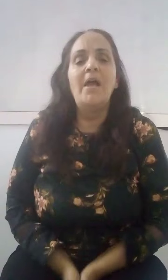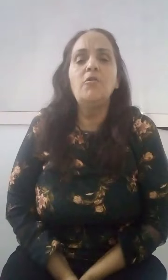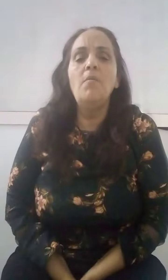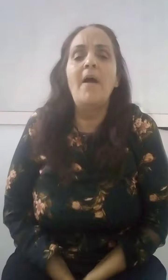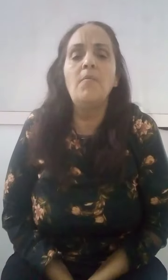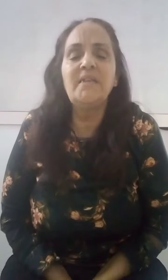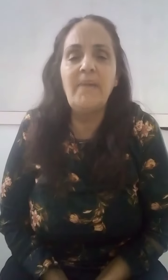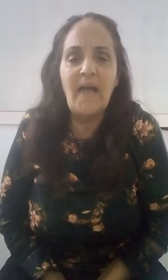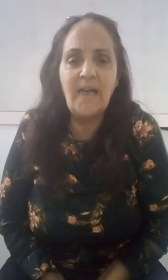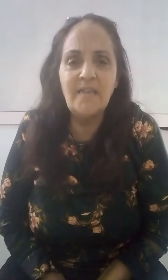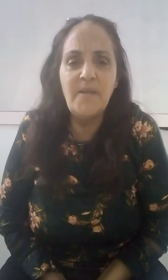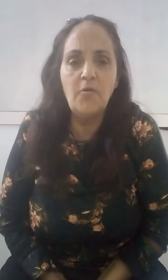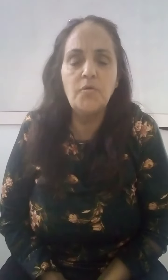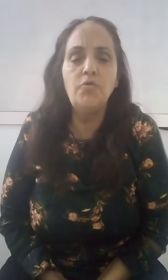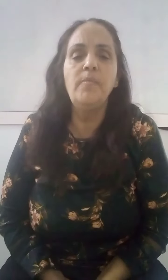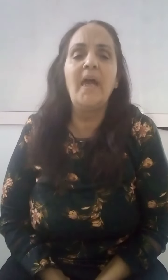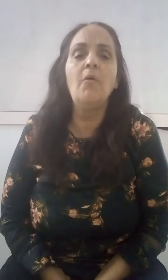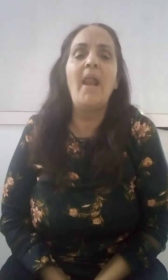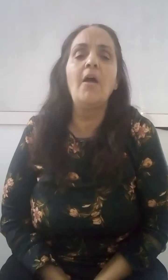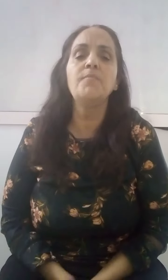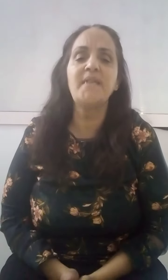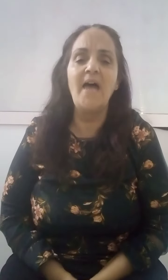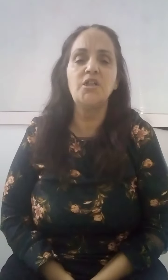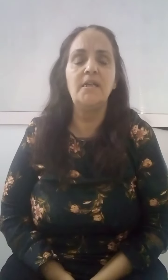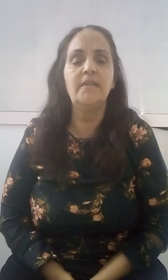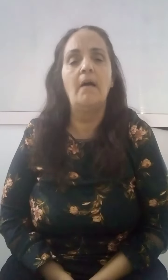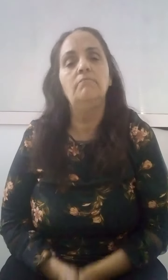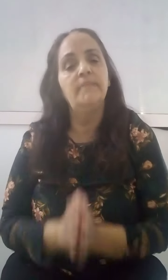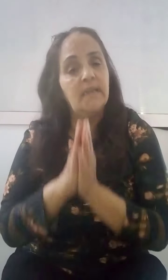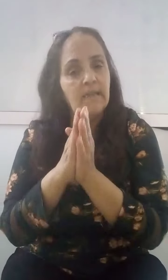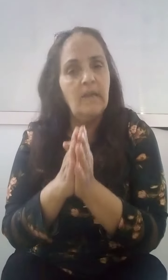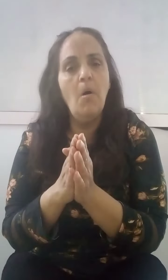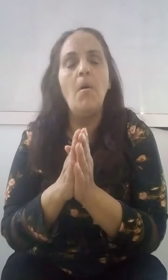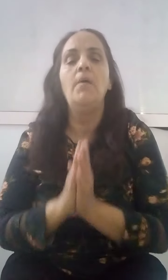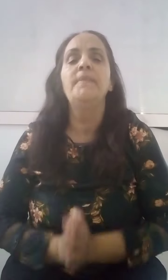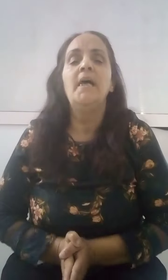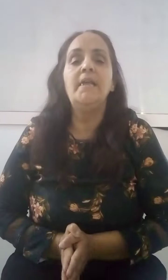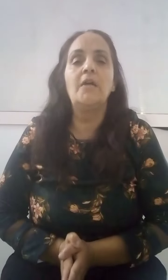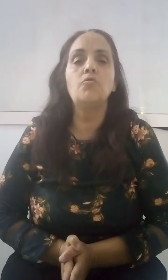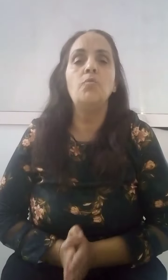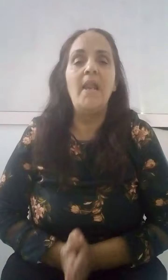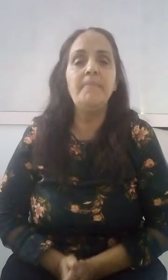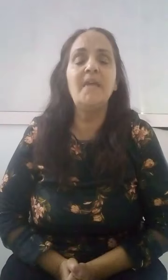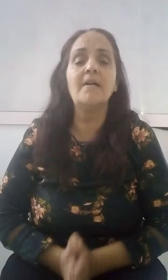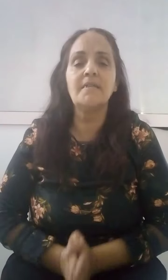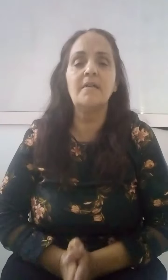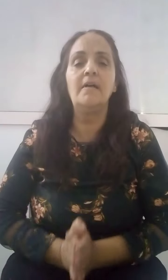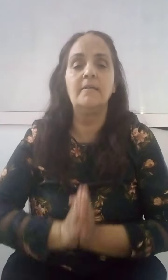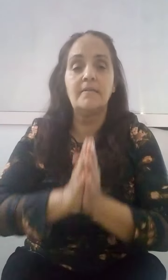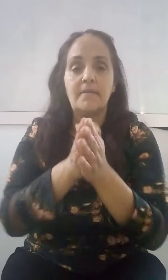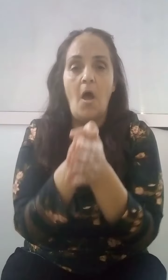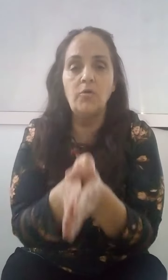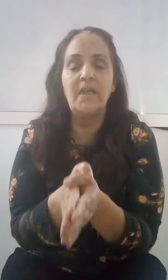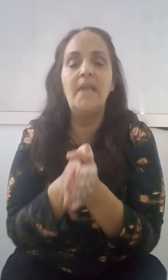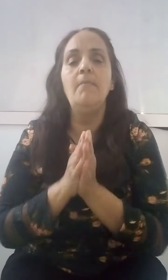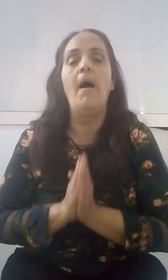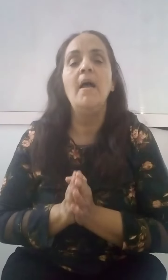السلام عليكم ومعكم مدام العراقين. تمنىكم تكونوا بخير وعلا خيروا بصحة جيدة. كان دي مامو اللي كانت تكونوا لاب دخصك تاخد الكلمة.